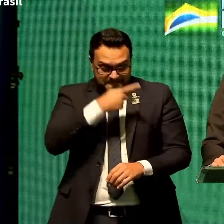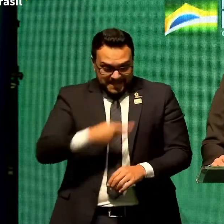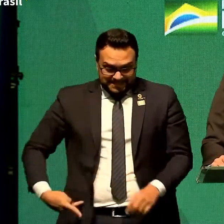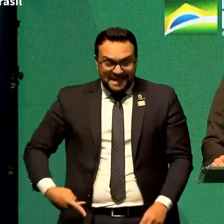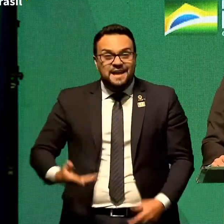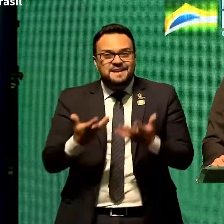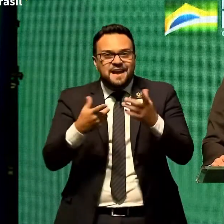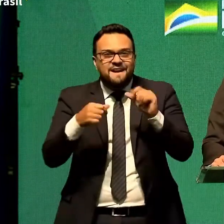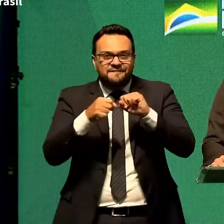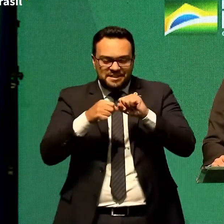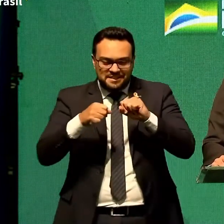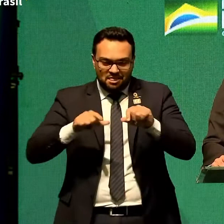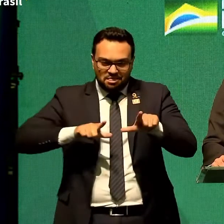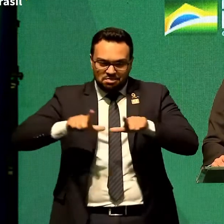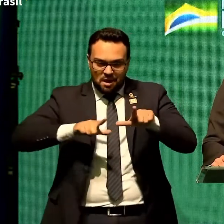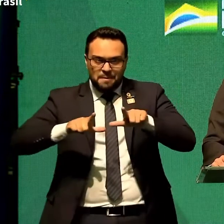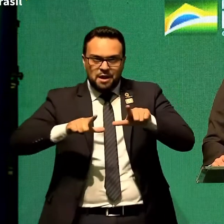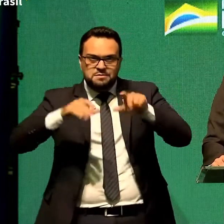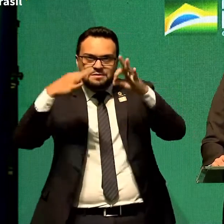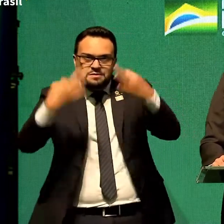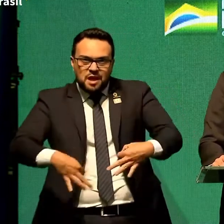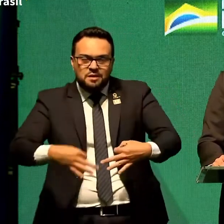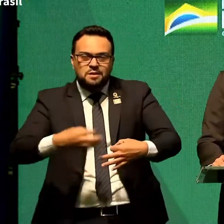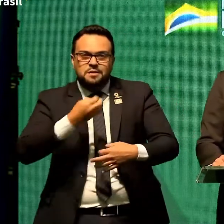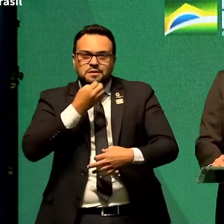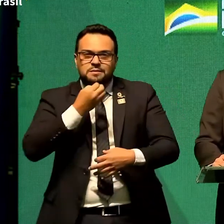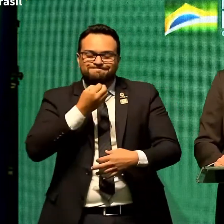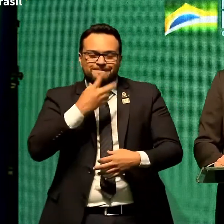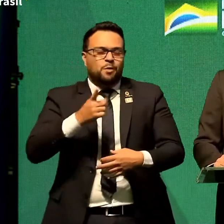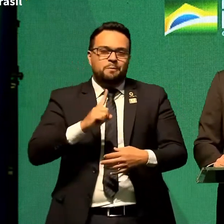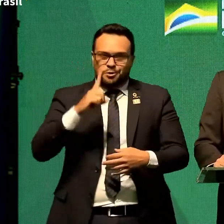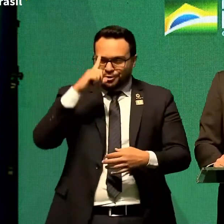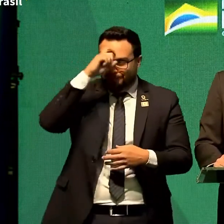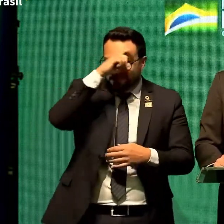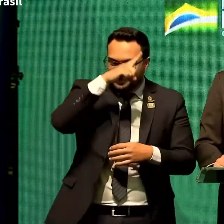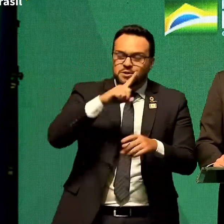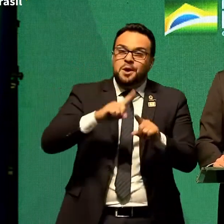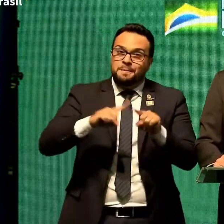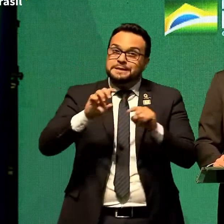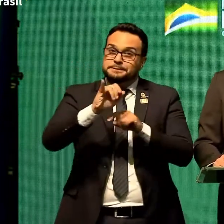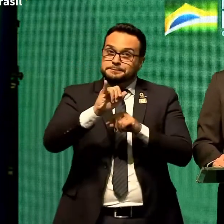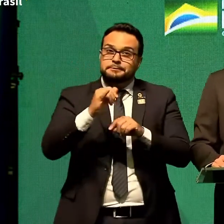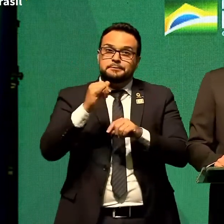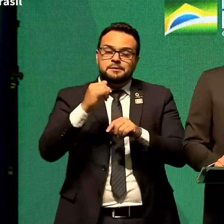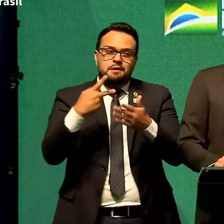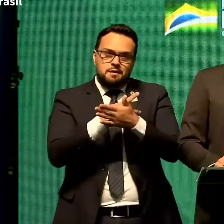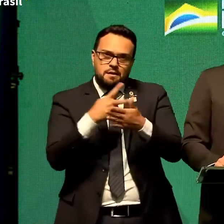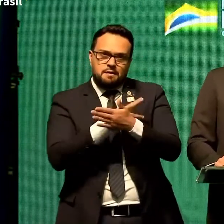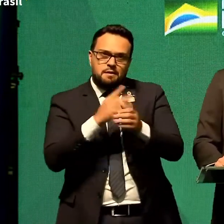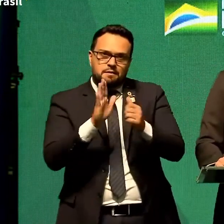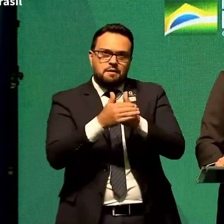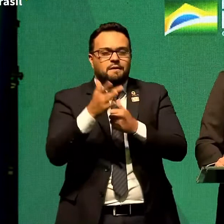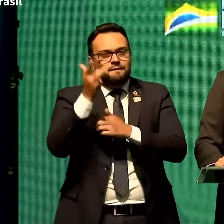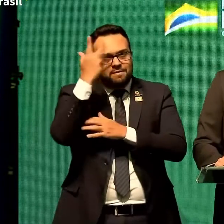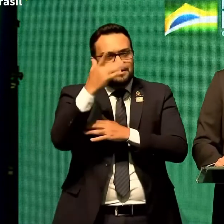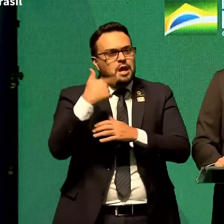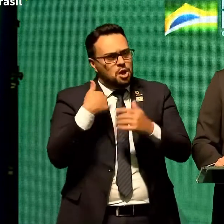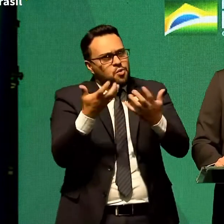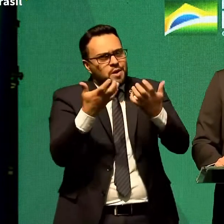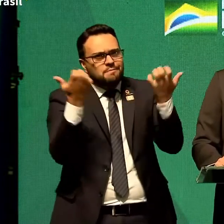parece que é mais fácil no Brasil. Mas estamos mudando isso daí. Eu quero parabenizar a Santa Catarina